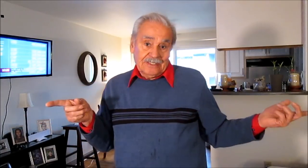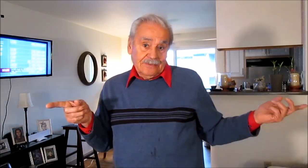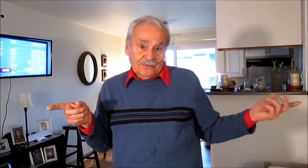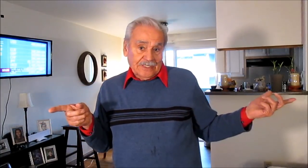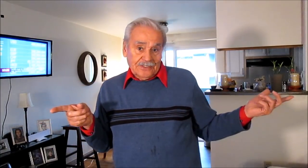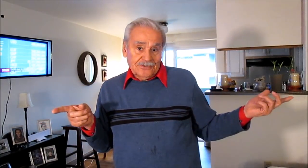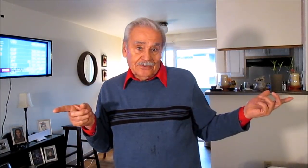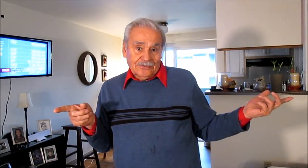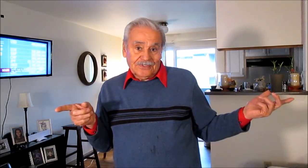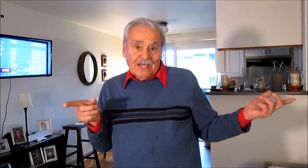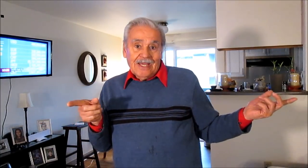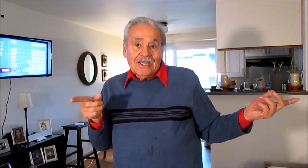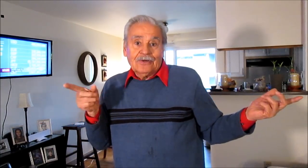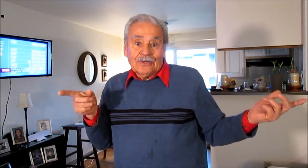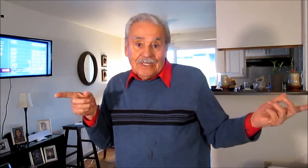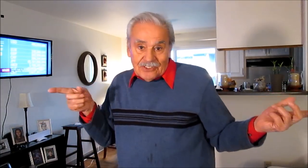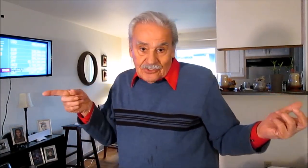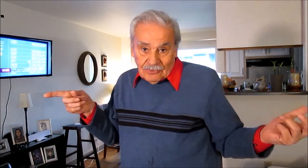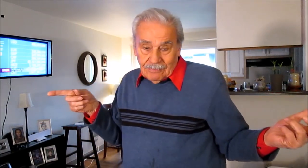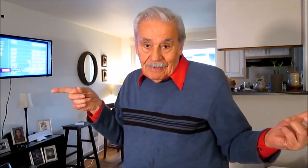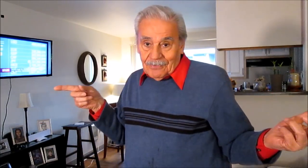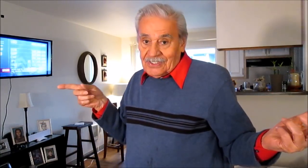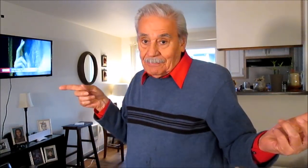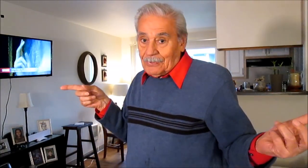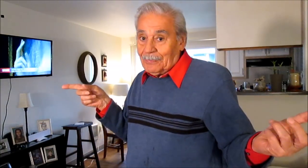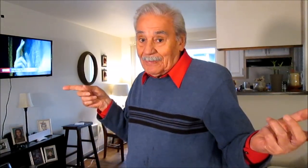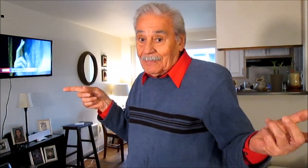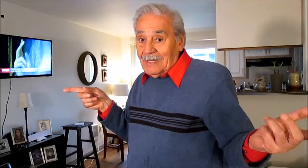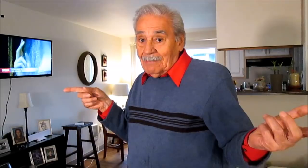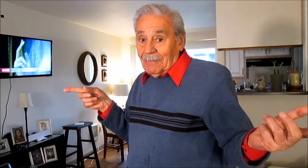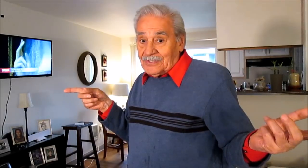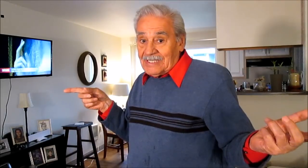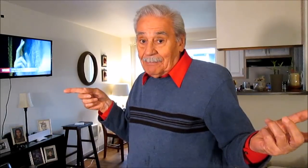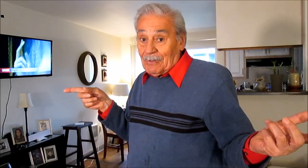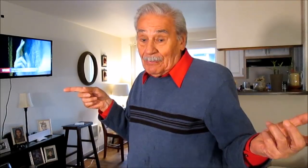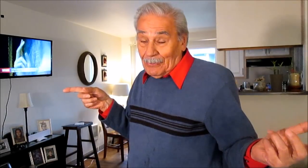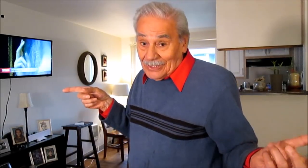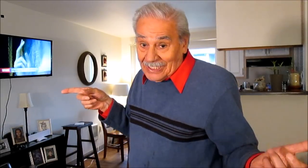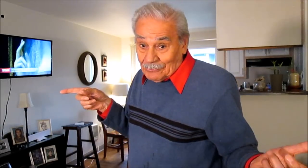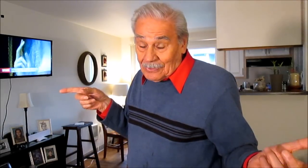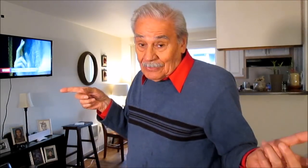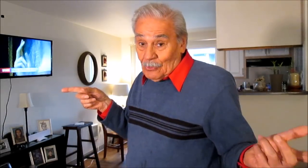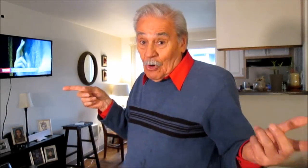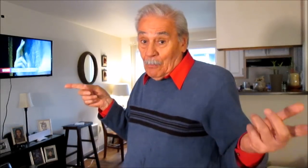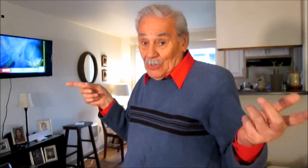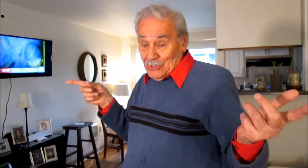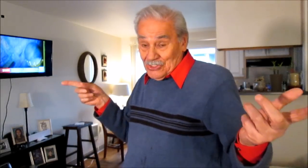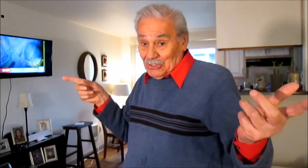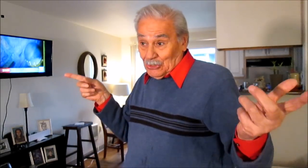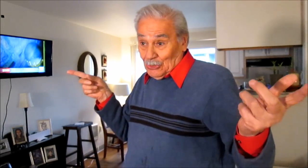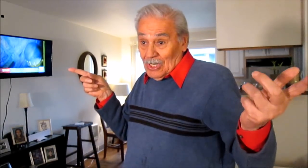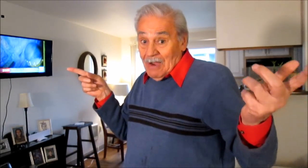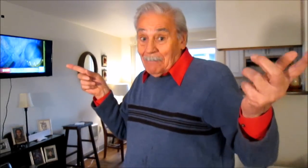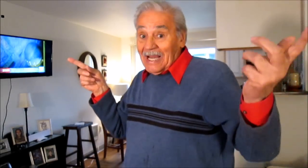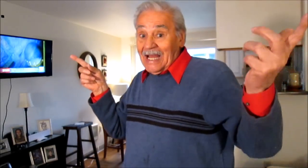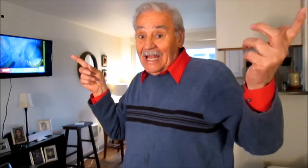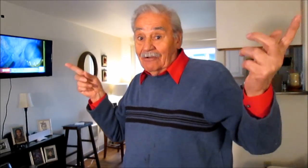sabemos quiénes son, o sea, con eso vamos a proponer un nuevo proyecto para el